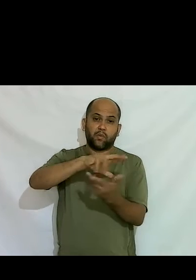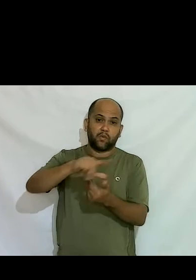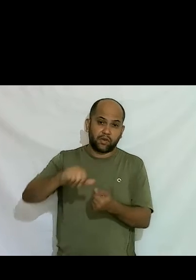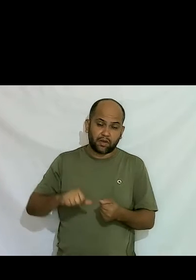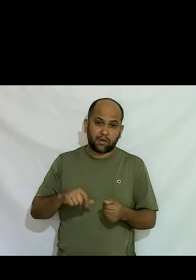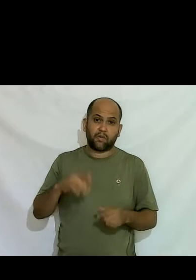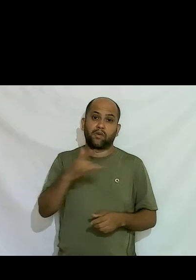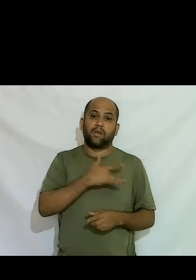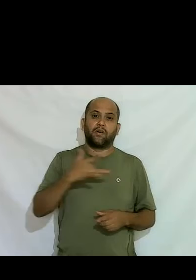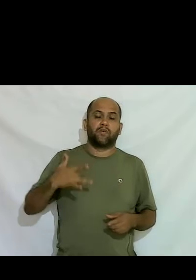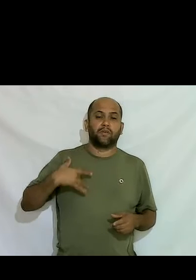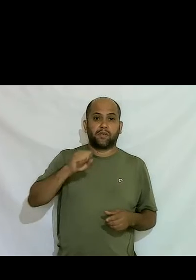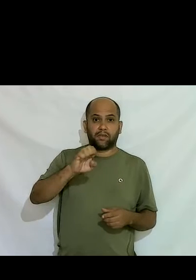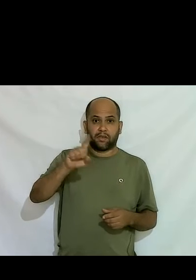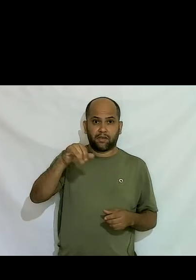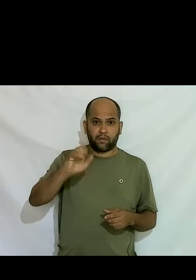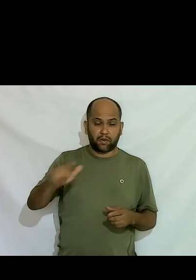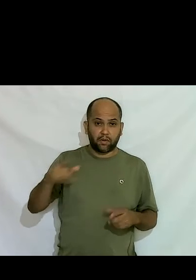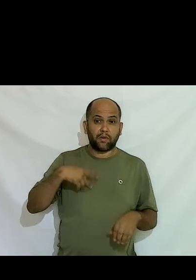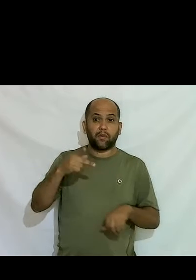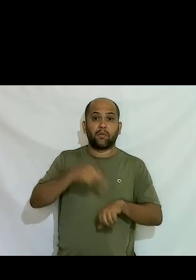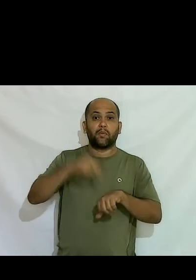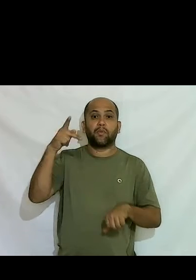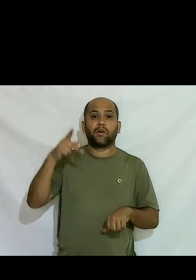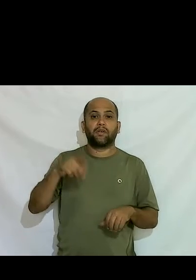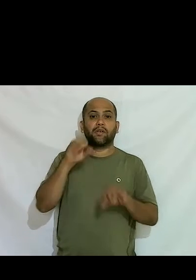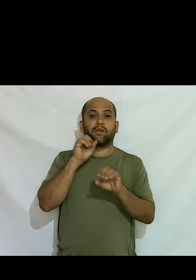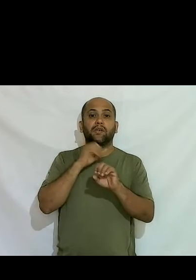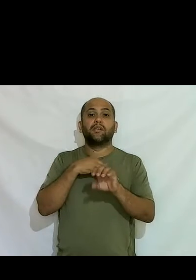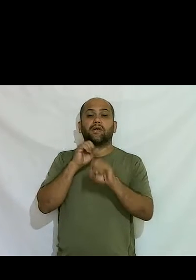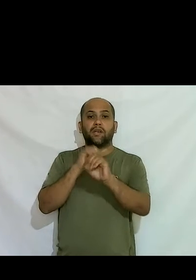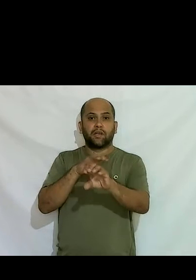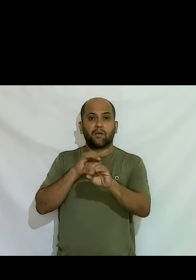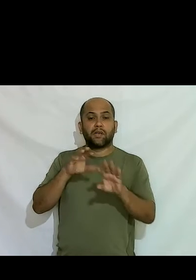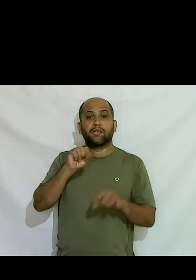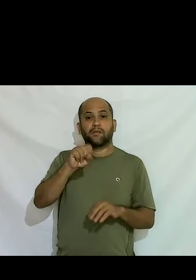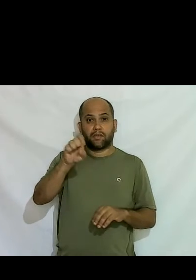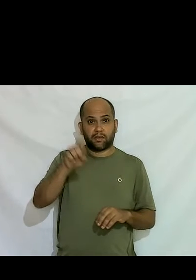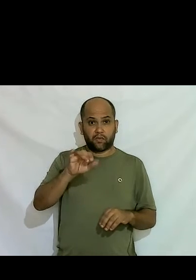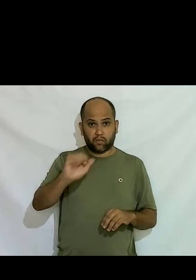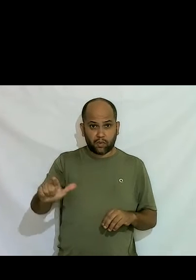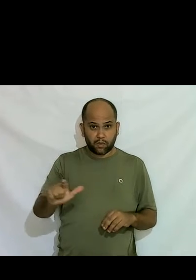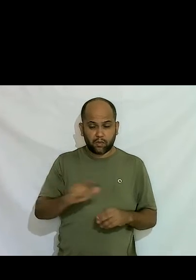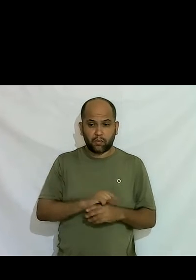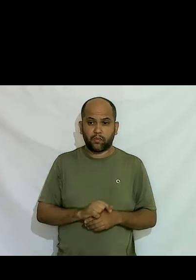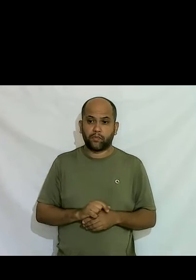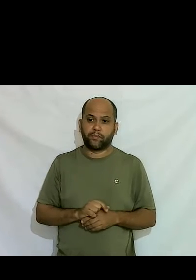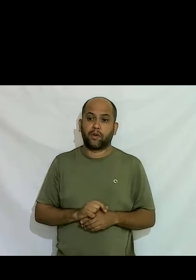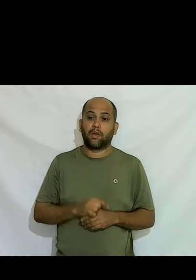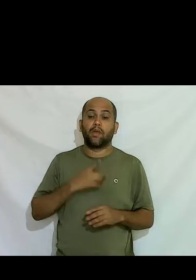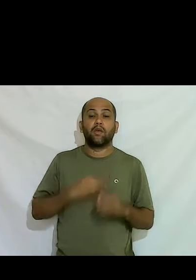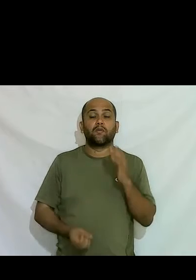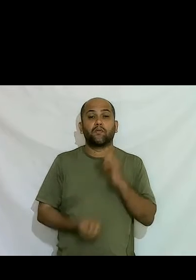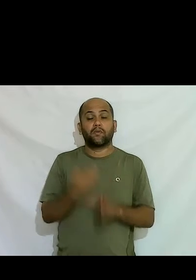de estudiosos de sexualidade sou pós-graduado em Educação Sexual e sou fundadora e